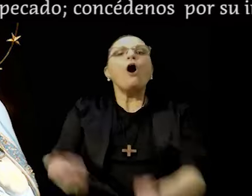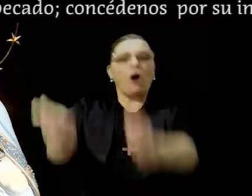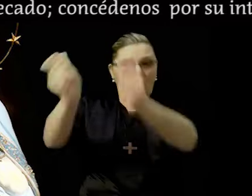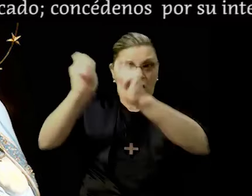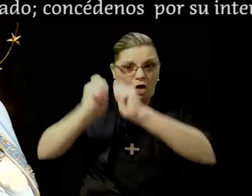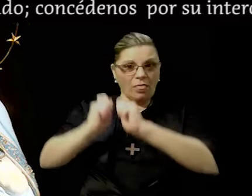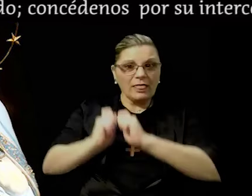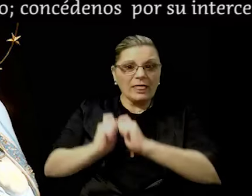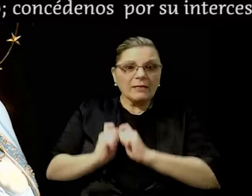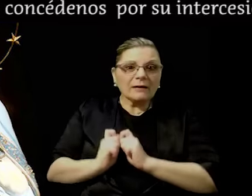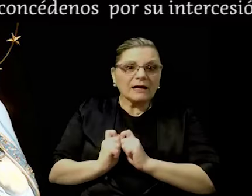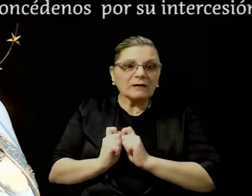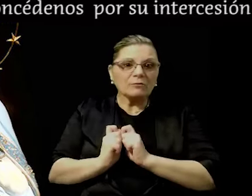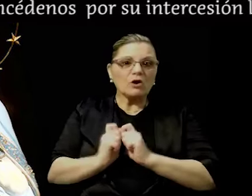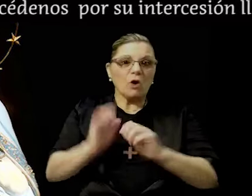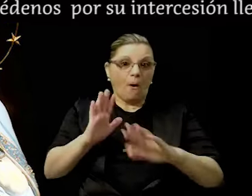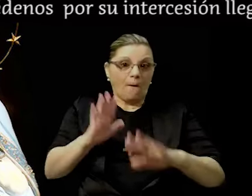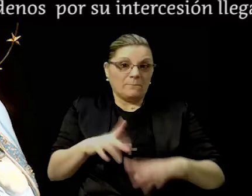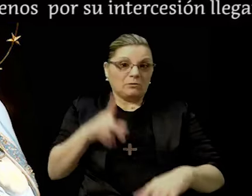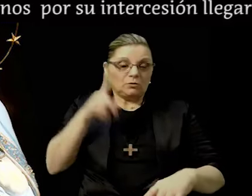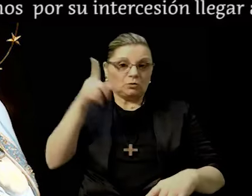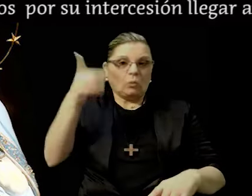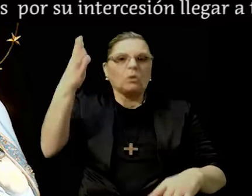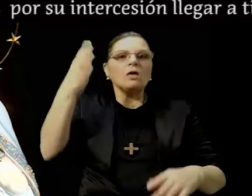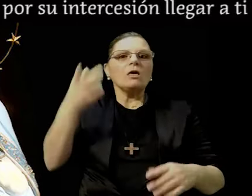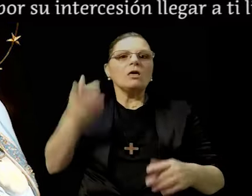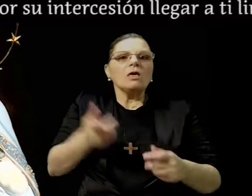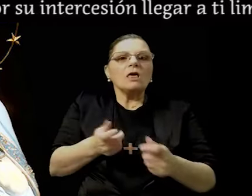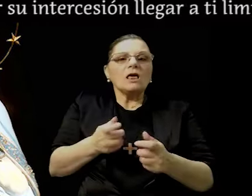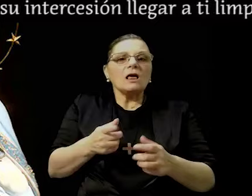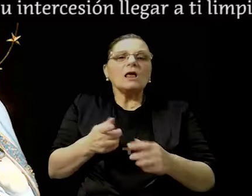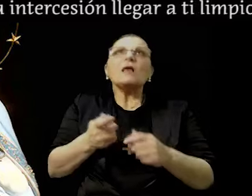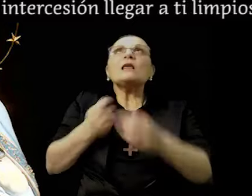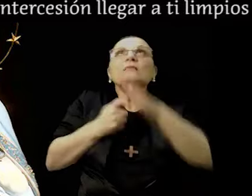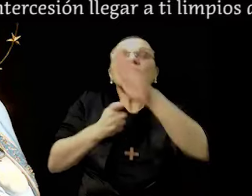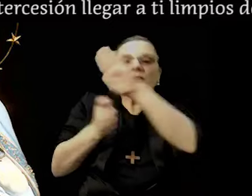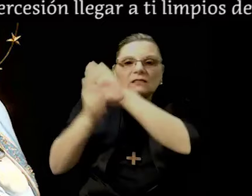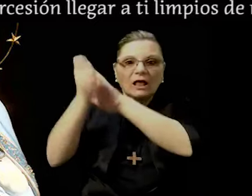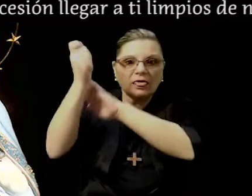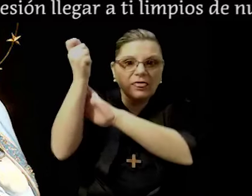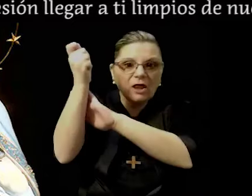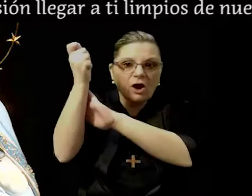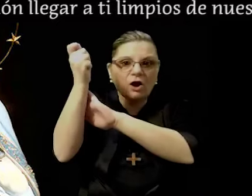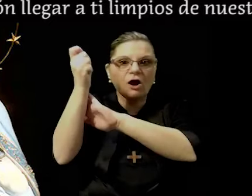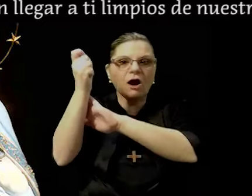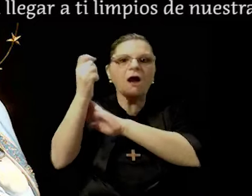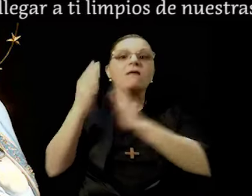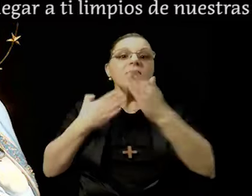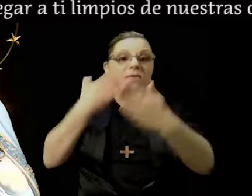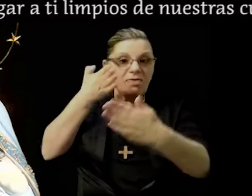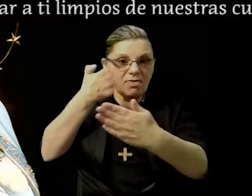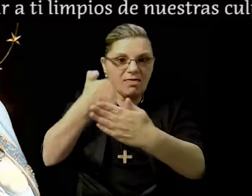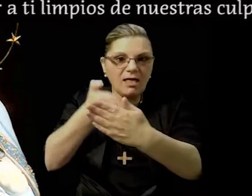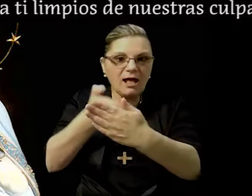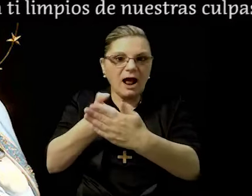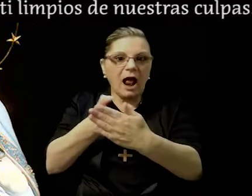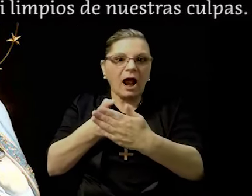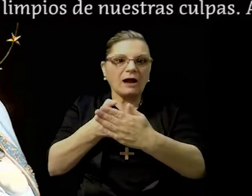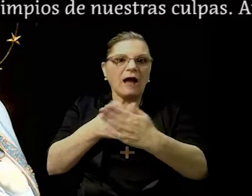Concédenos, por su intercesión, llegar a ti limpios de nuestras culpas.